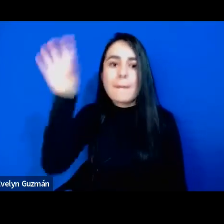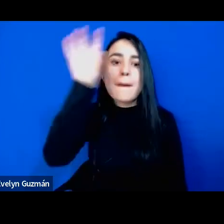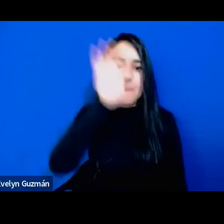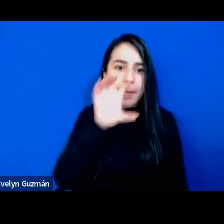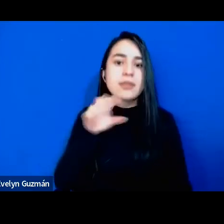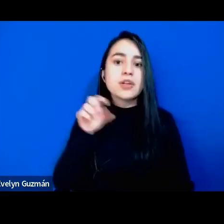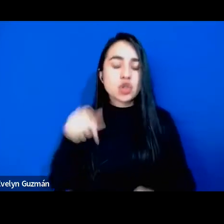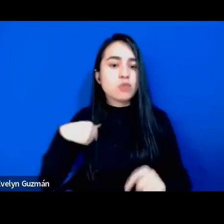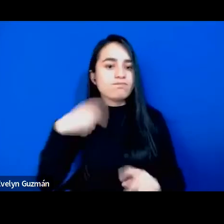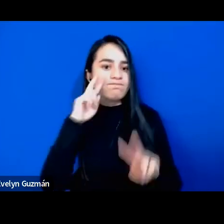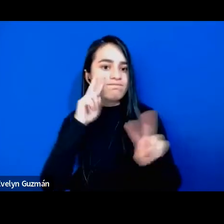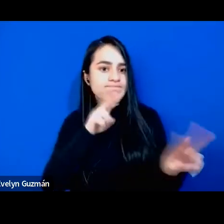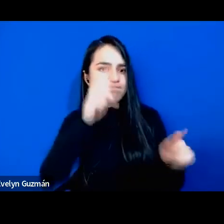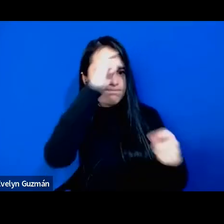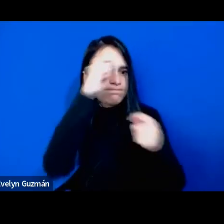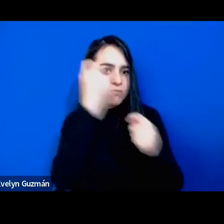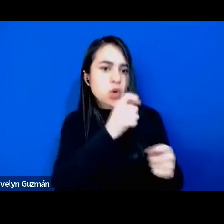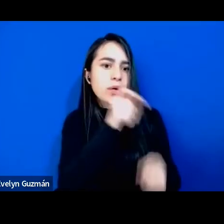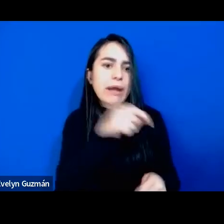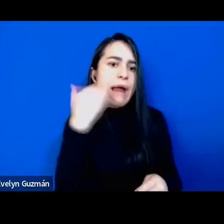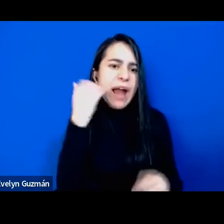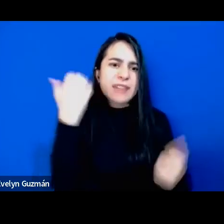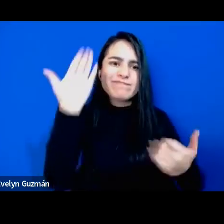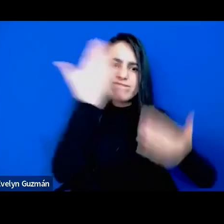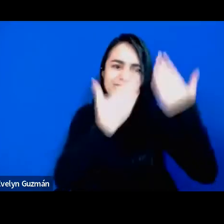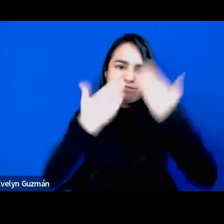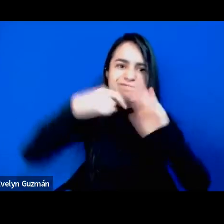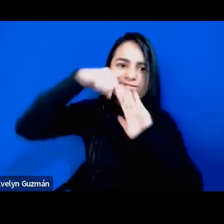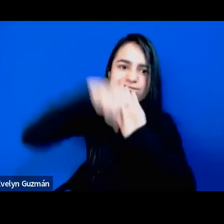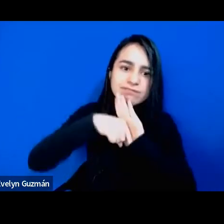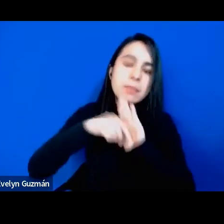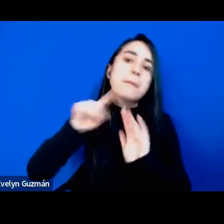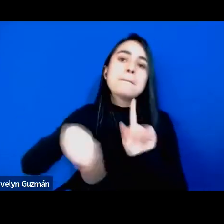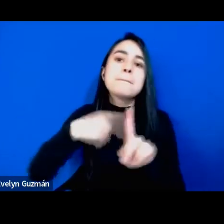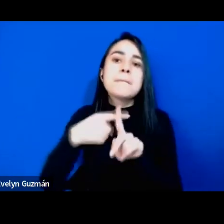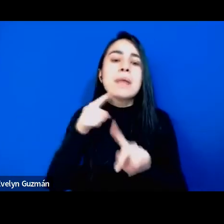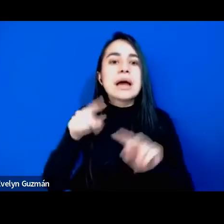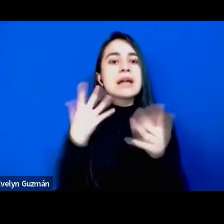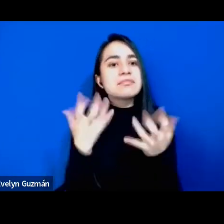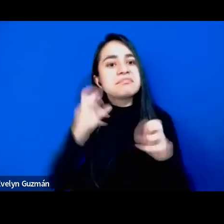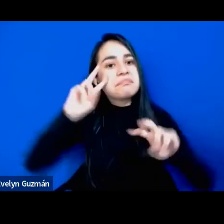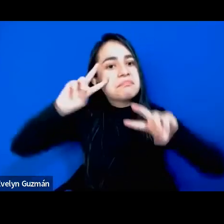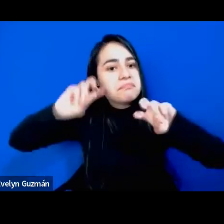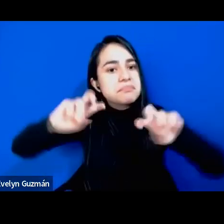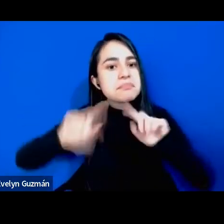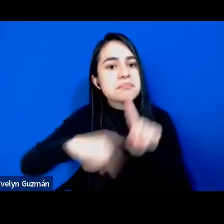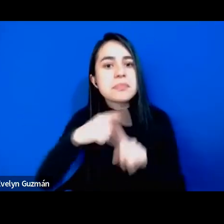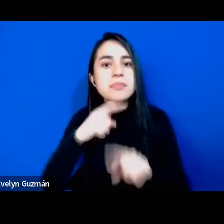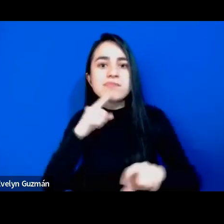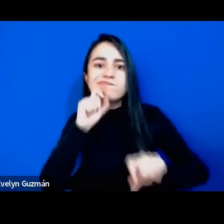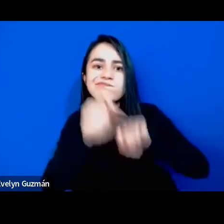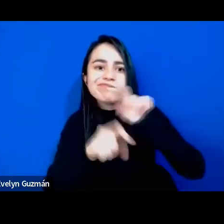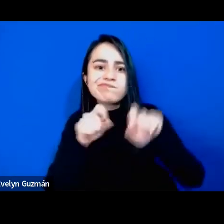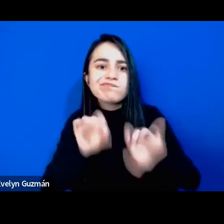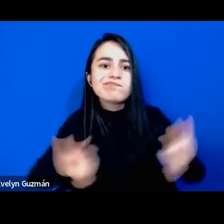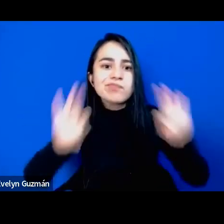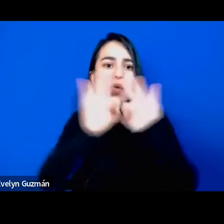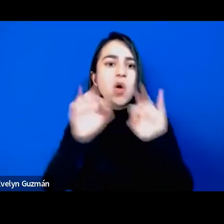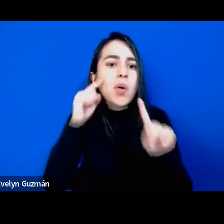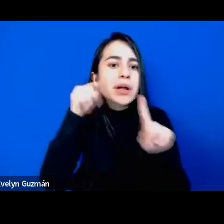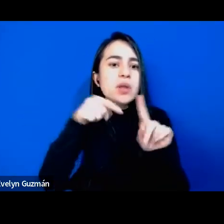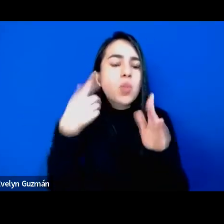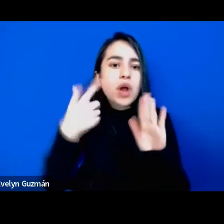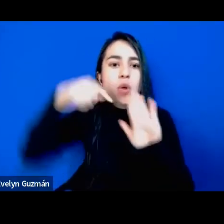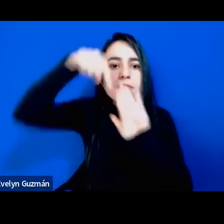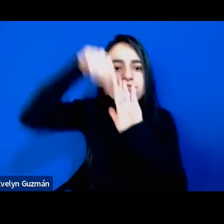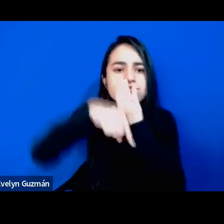profundidad de análisis superstición pero explicarse en investigar y hacer preguntas claves para complejizar el análisis